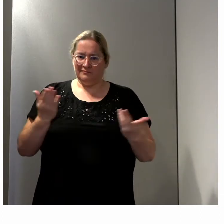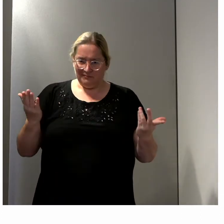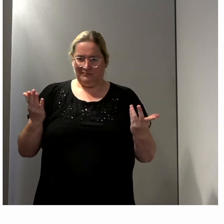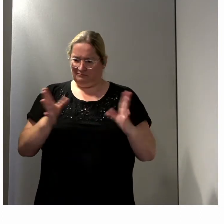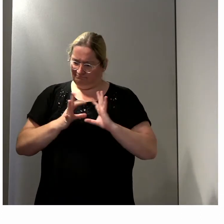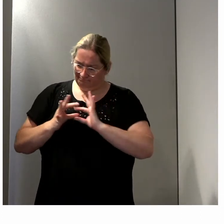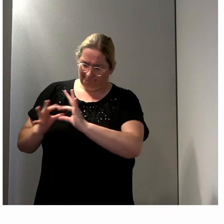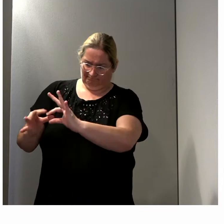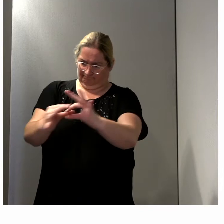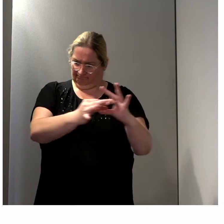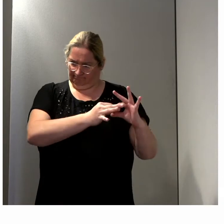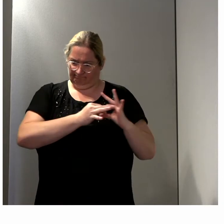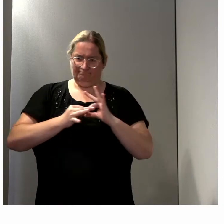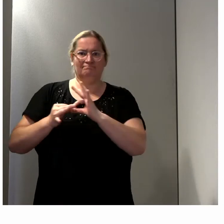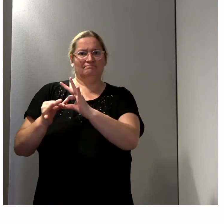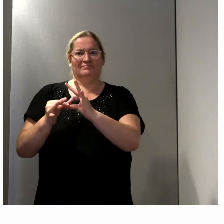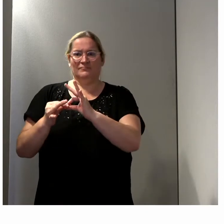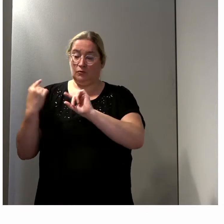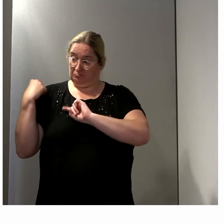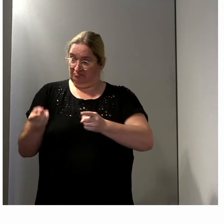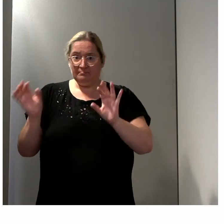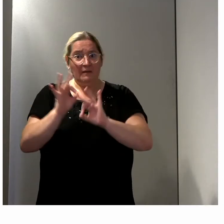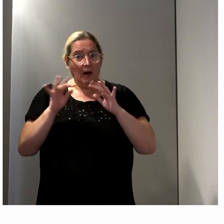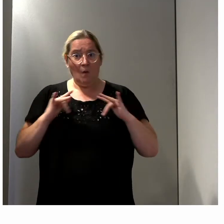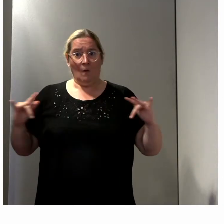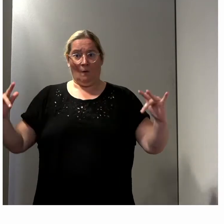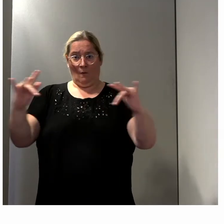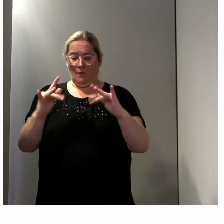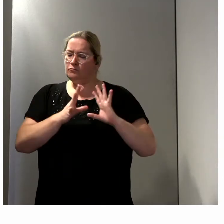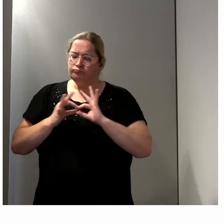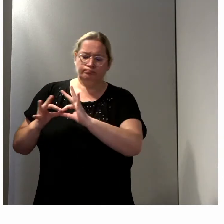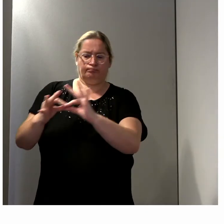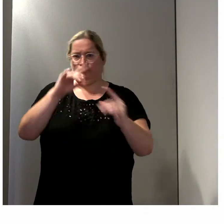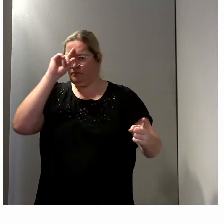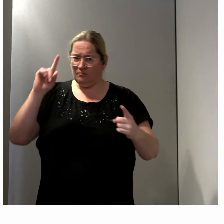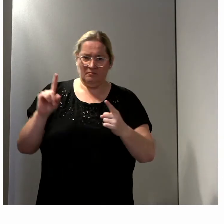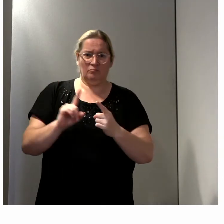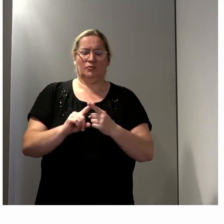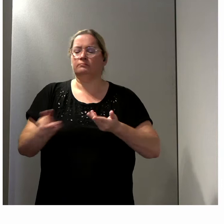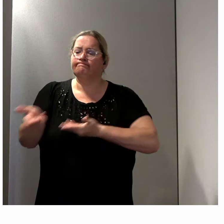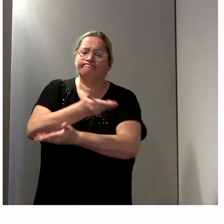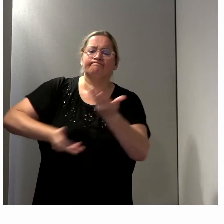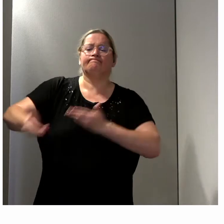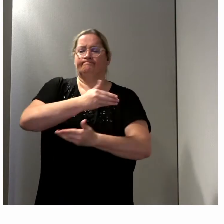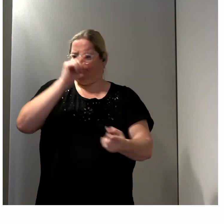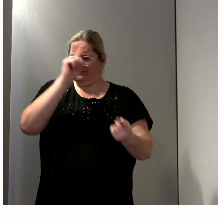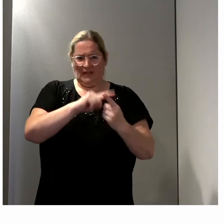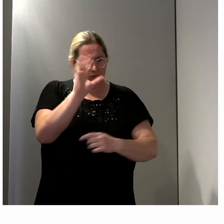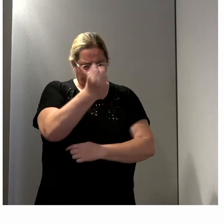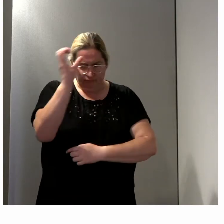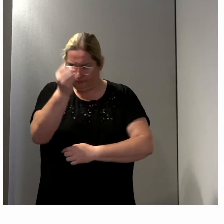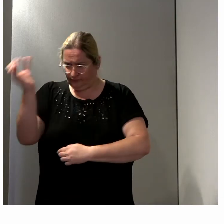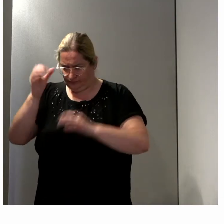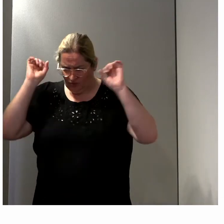'existaient pas, avec ces instances, justement pour pouvoir faire émerger des sujets qui devront ensuite être pris